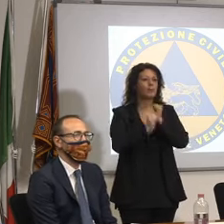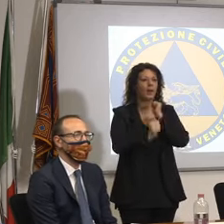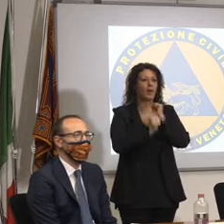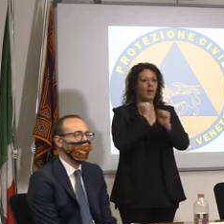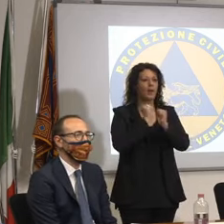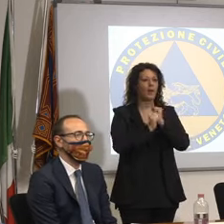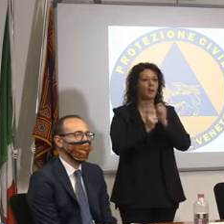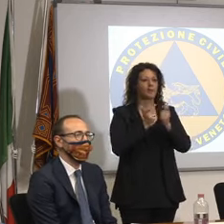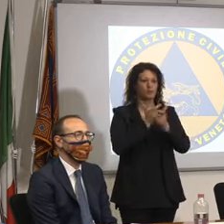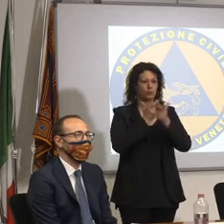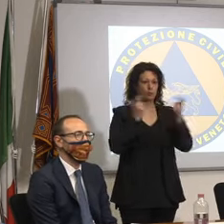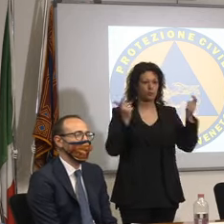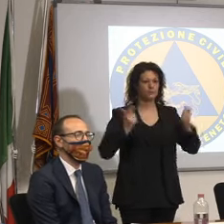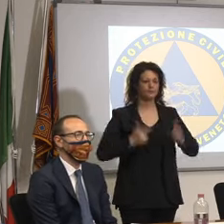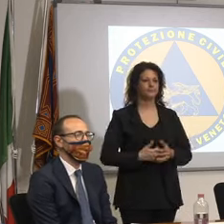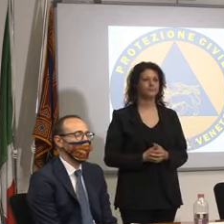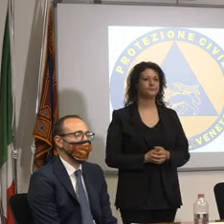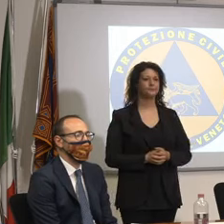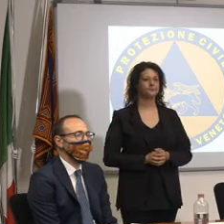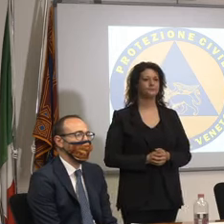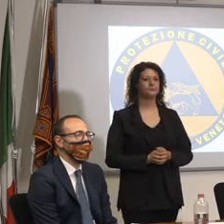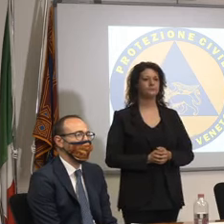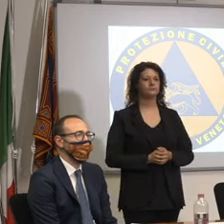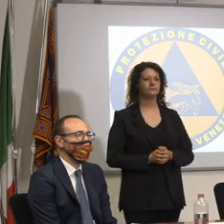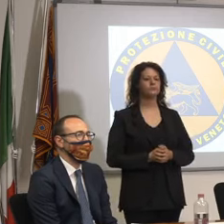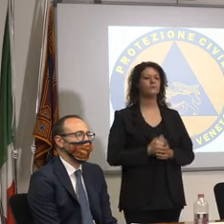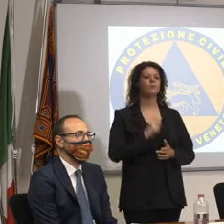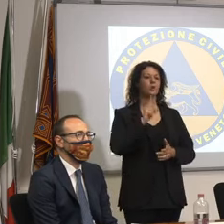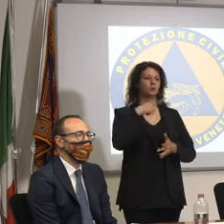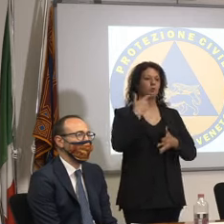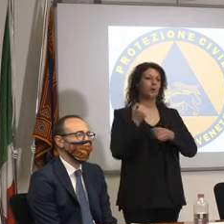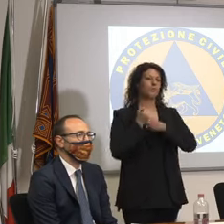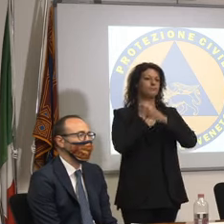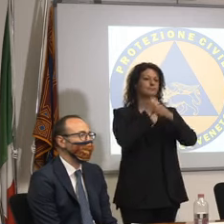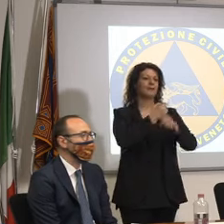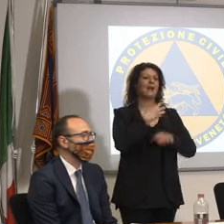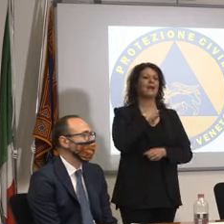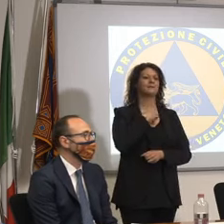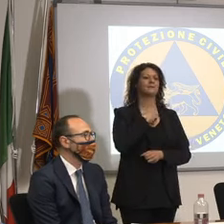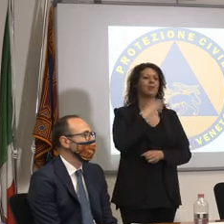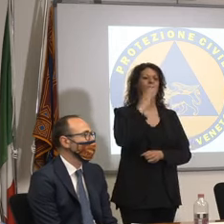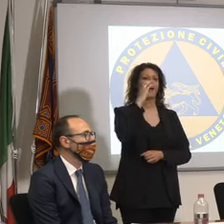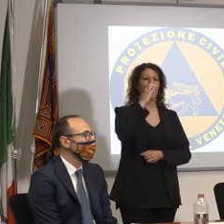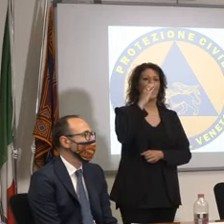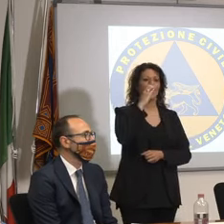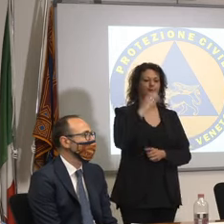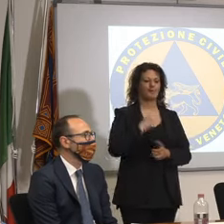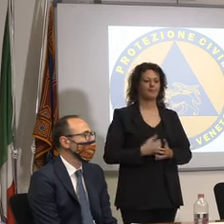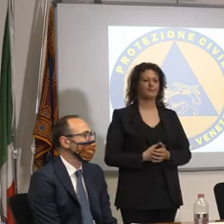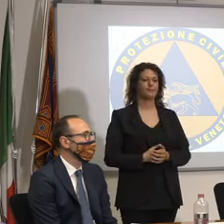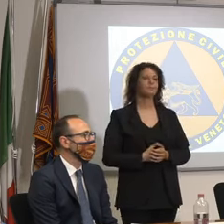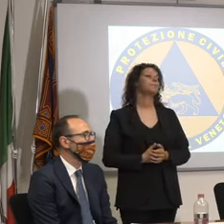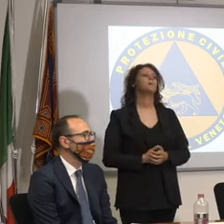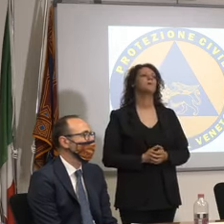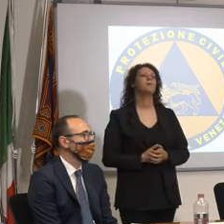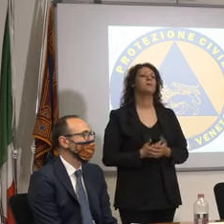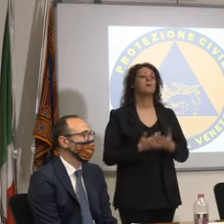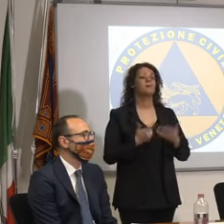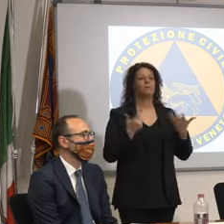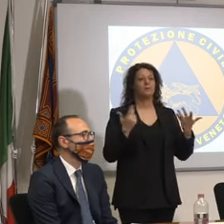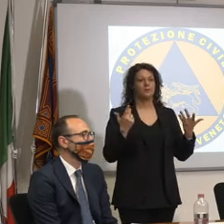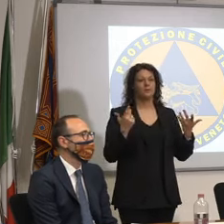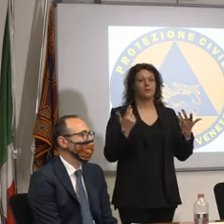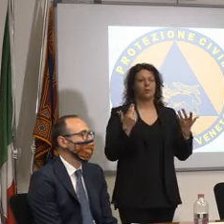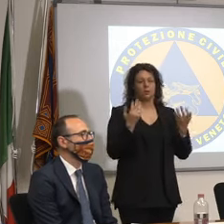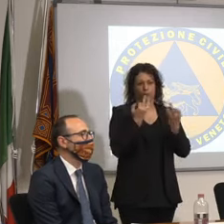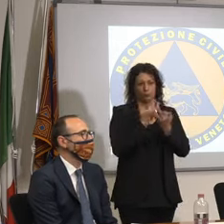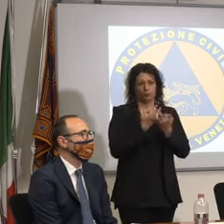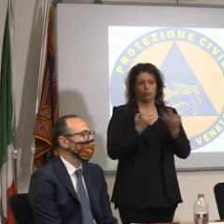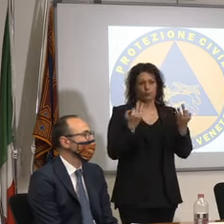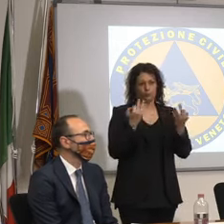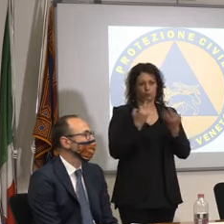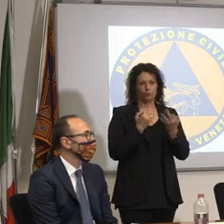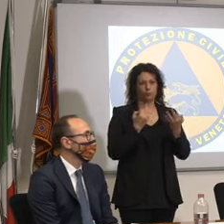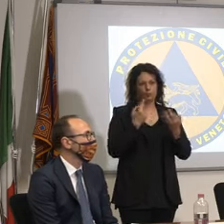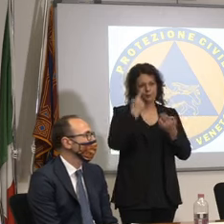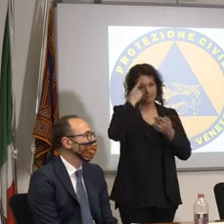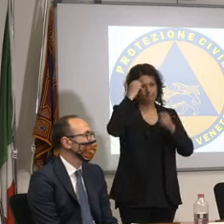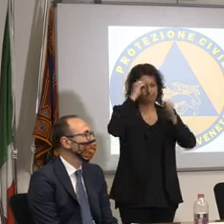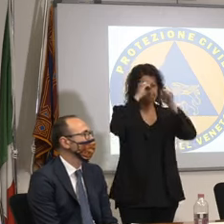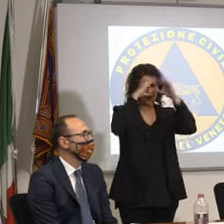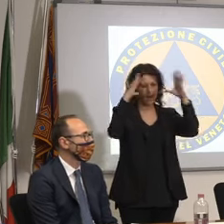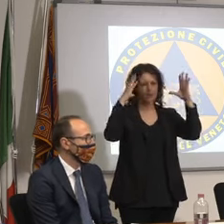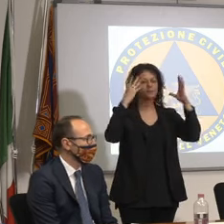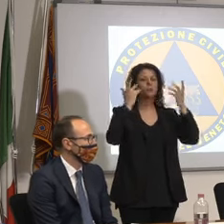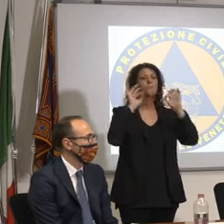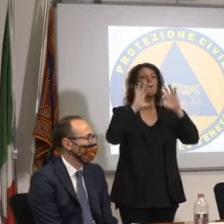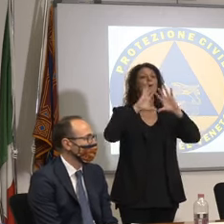presupposto poi passo la parola all'assessore Caner è inevitabile che ci sia mischi al centro voi immaginate che tutte le comunità